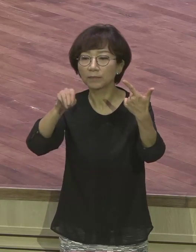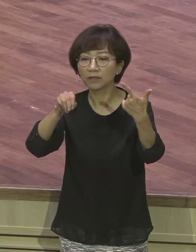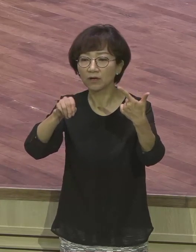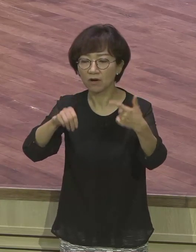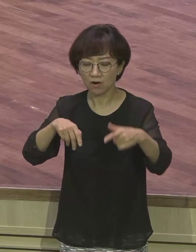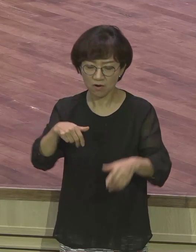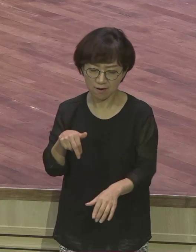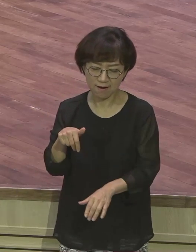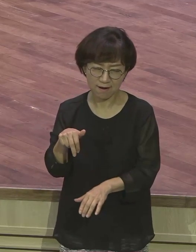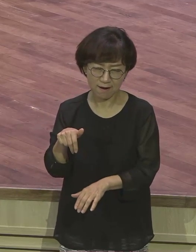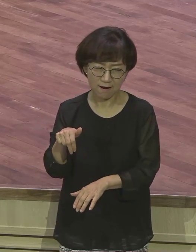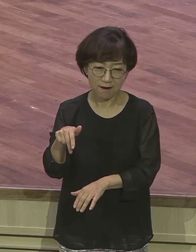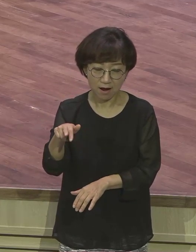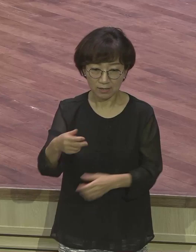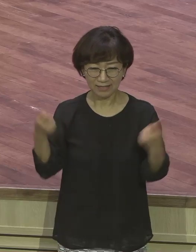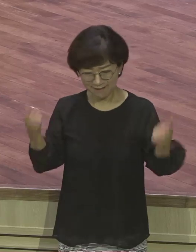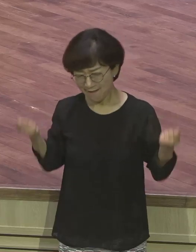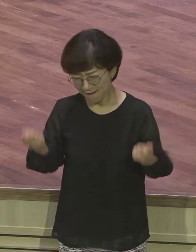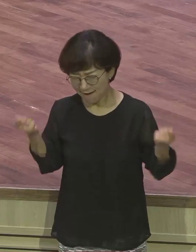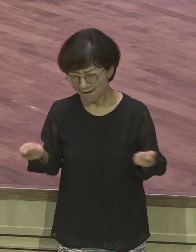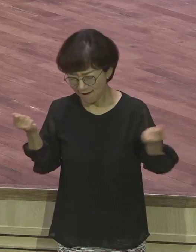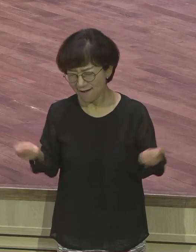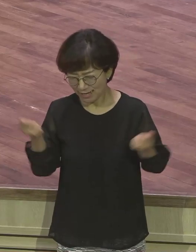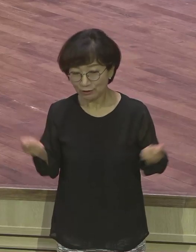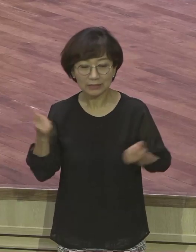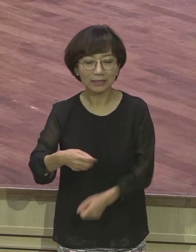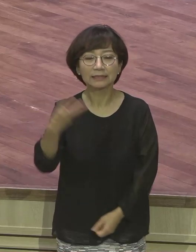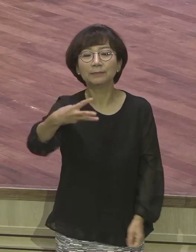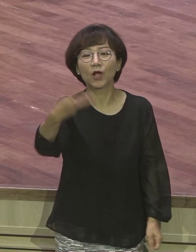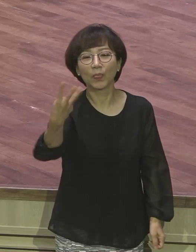줄뛰기를 3천 개 이거